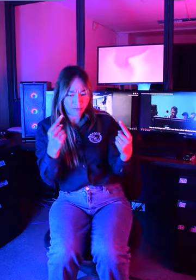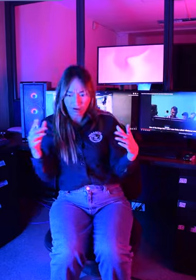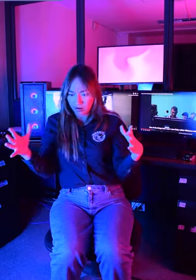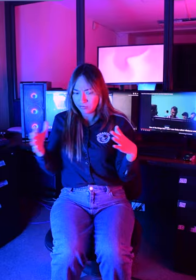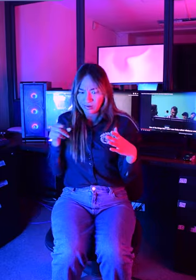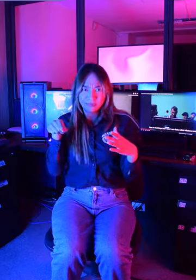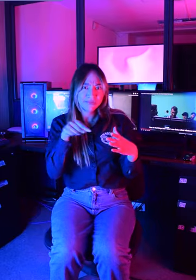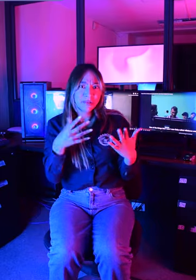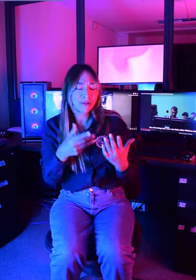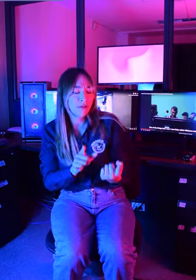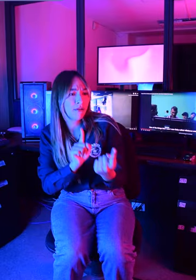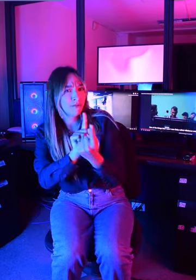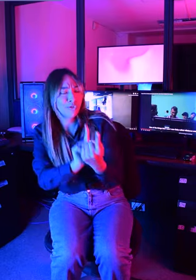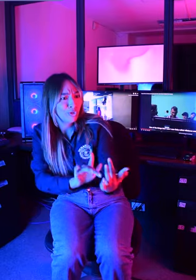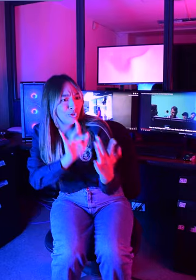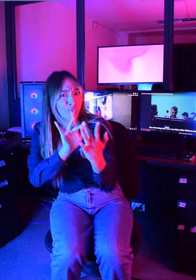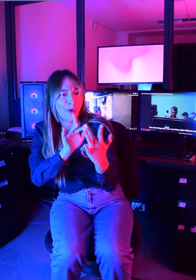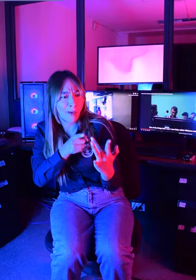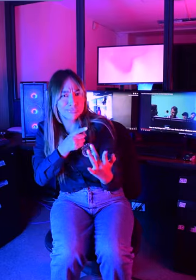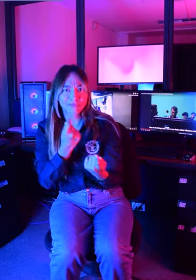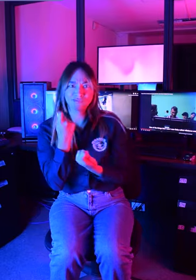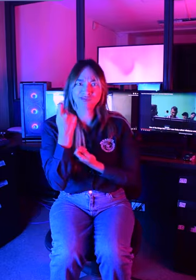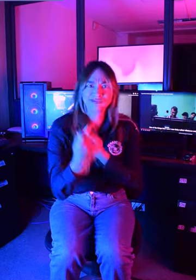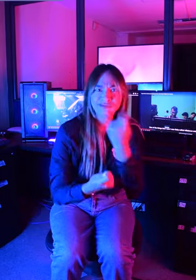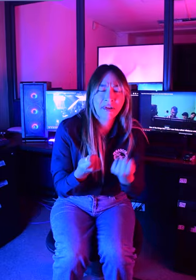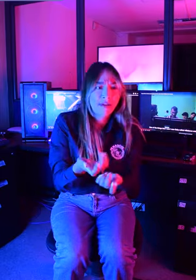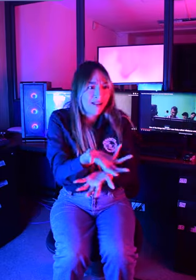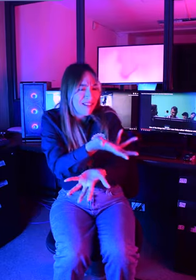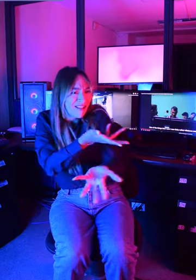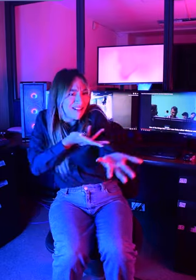Con el fin de fomentar intercambios entre los profesionales,